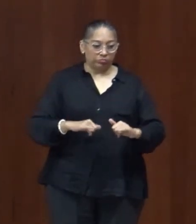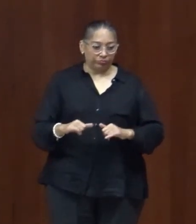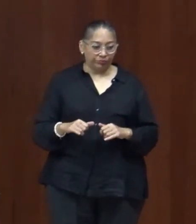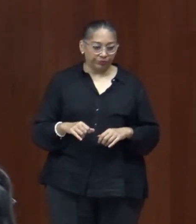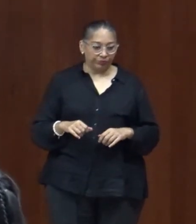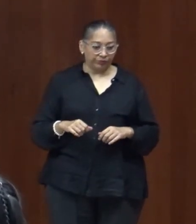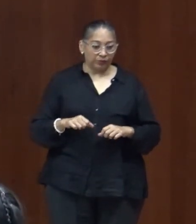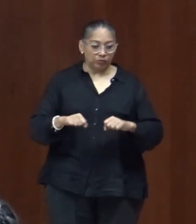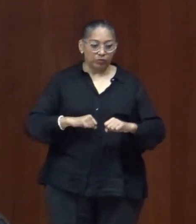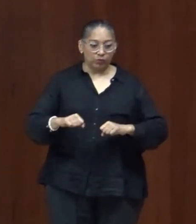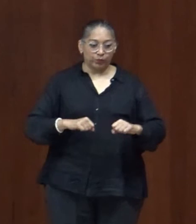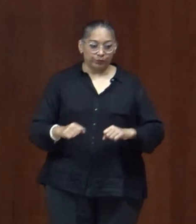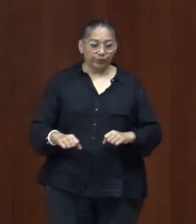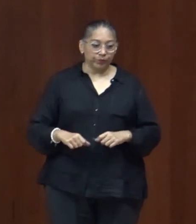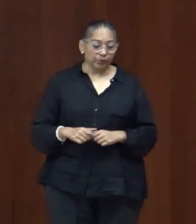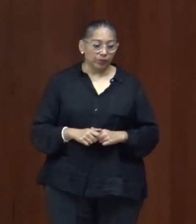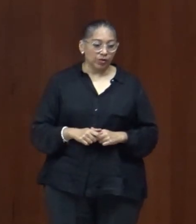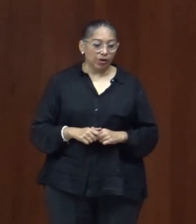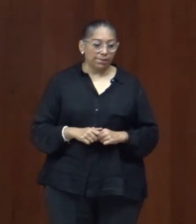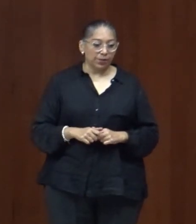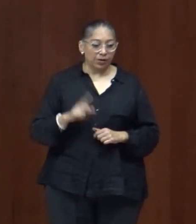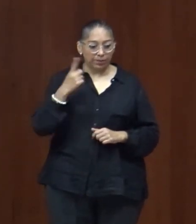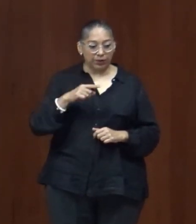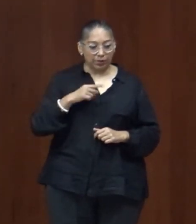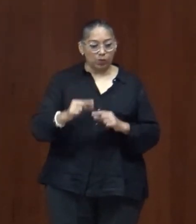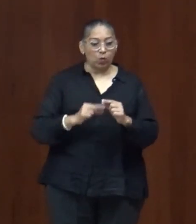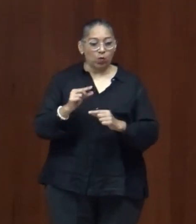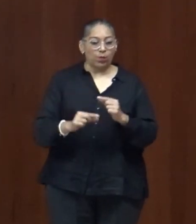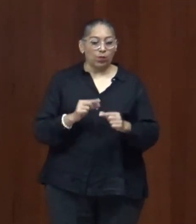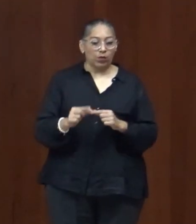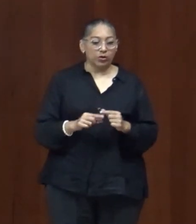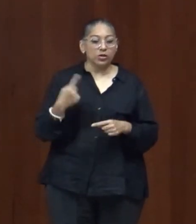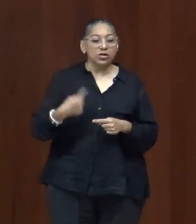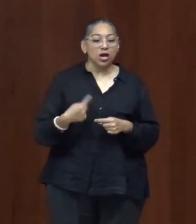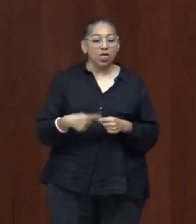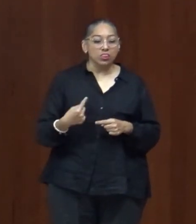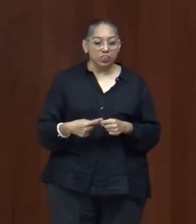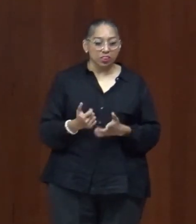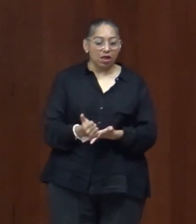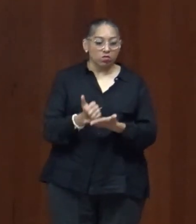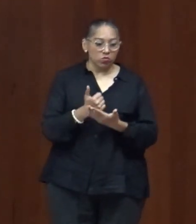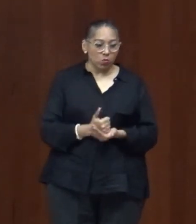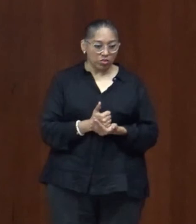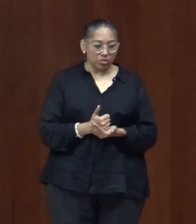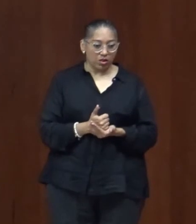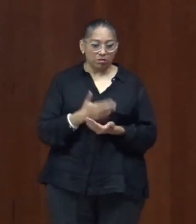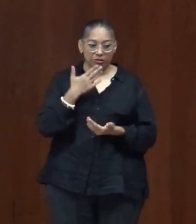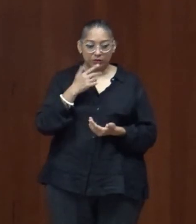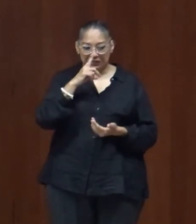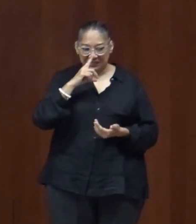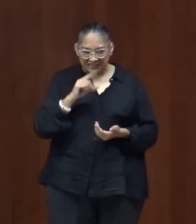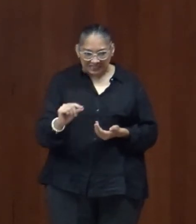esperar a que alguien pueda atender a tu necesidad de protección y en ese sentido la